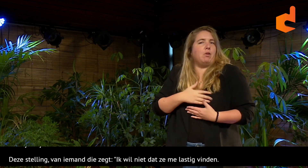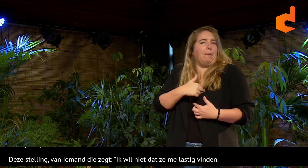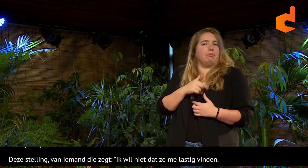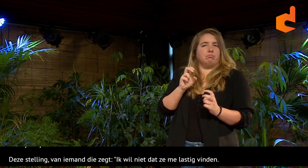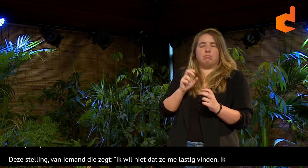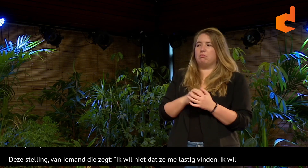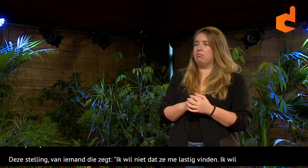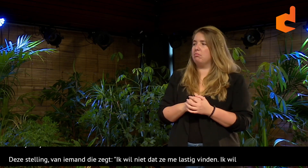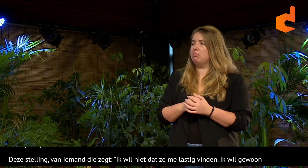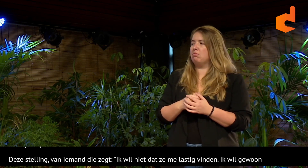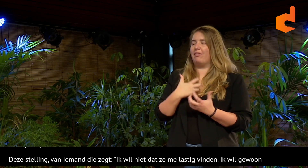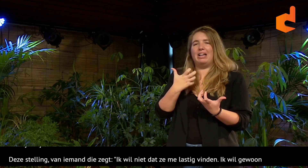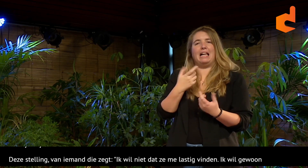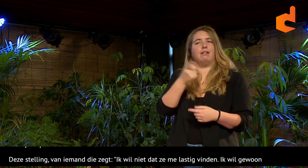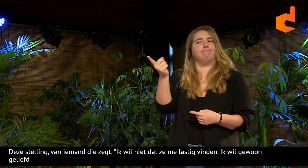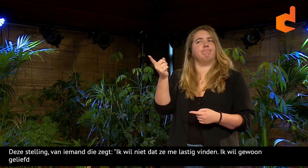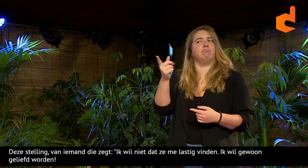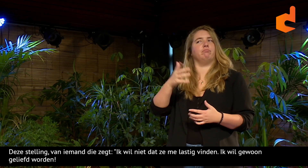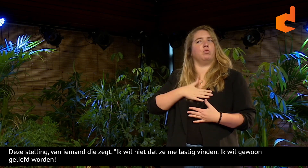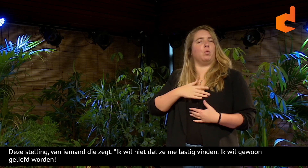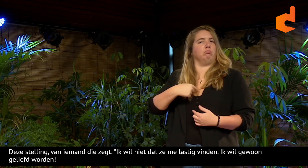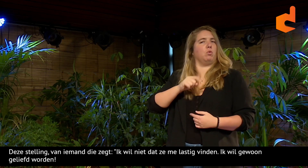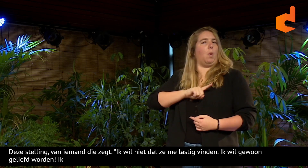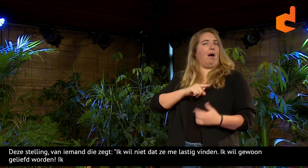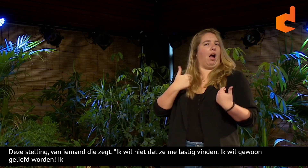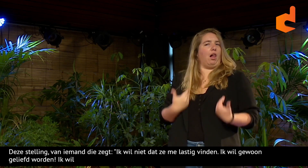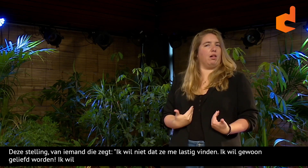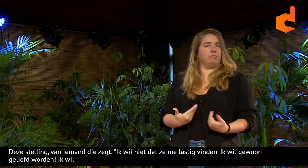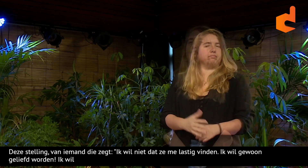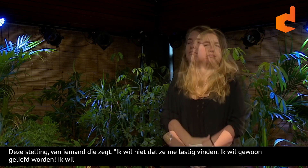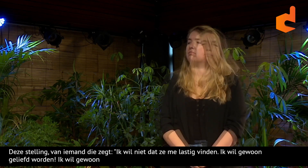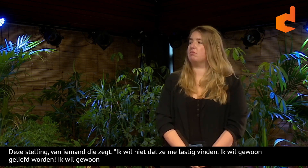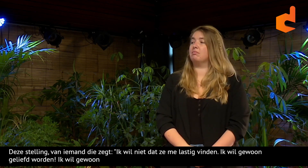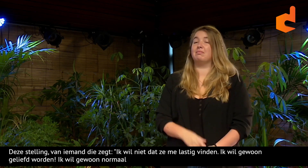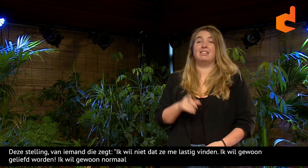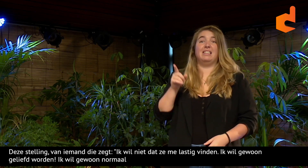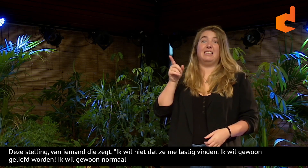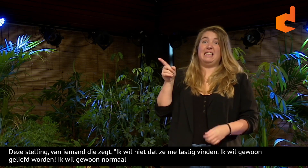geliefd worden, ik wil gewoon normaal zijn.